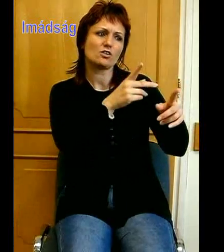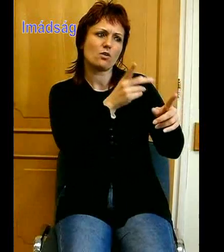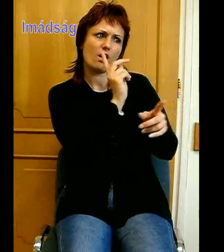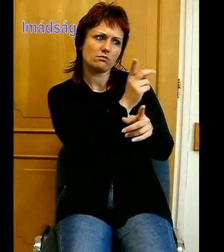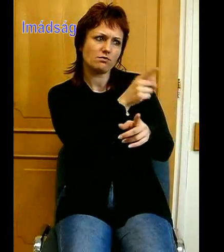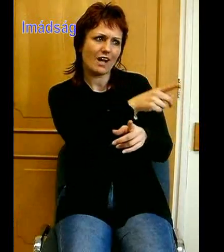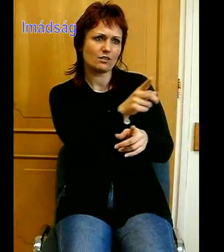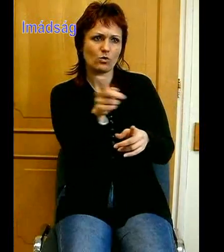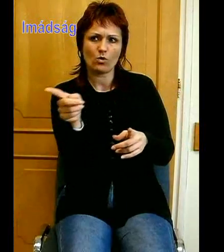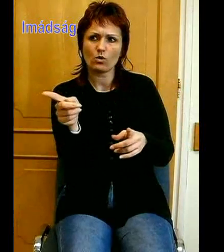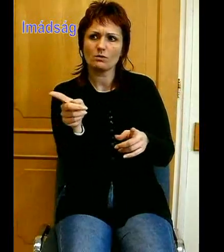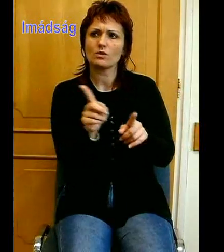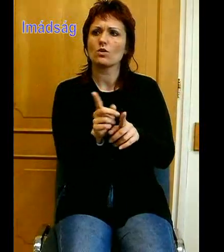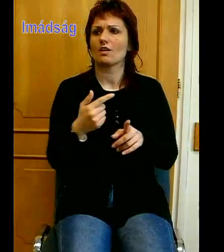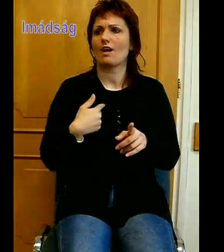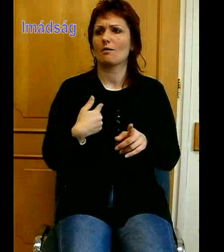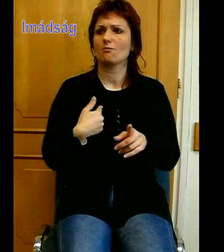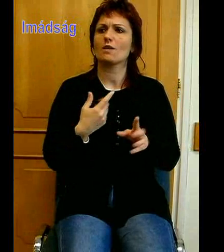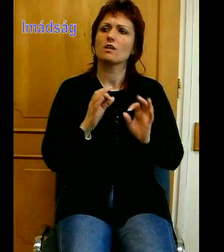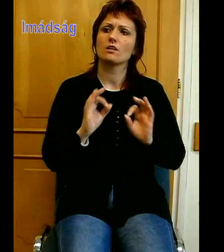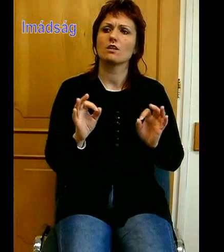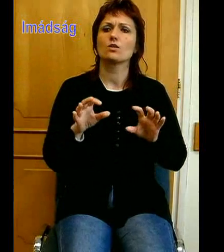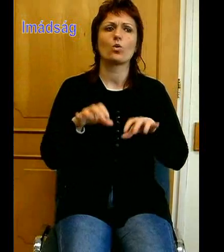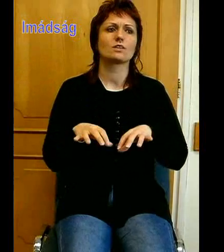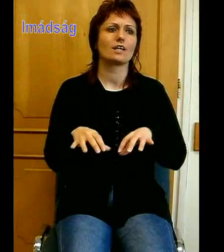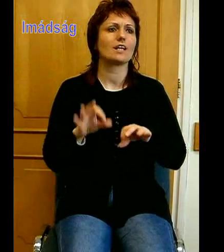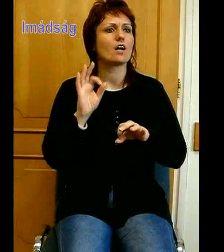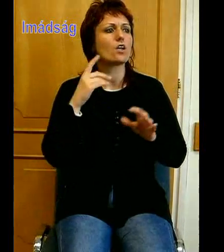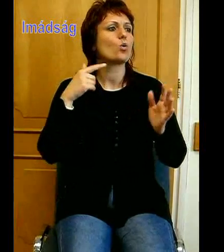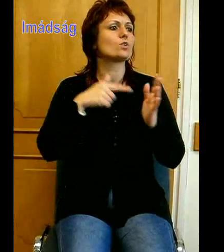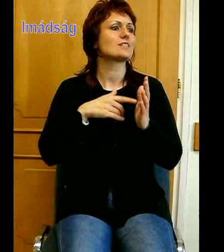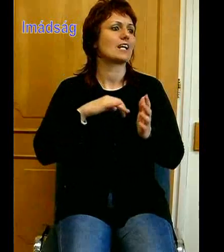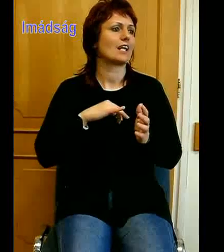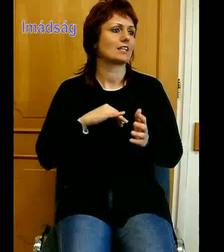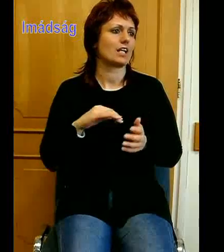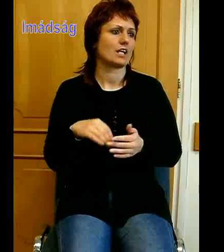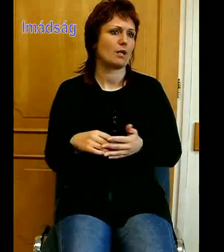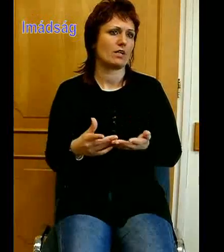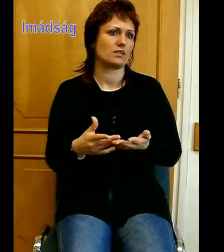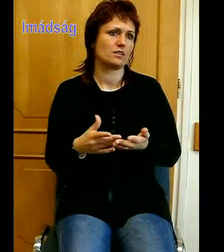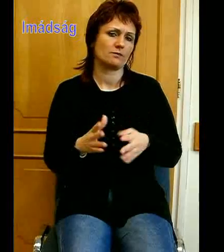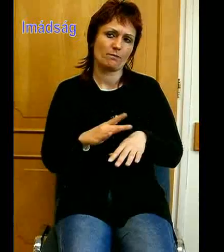tennénk a jó célok érdekében. Könnyelülj ajtunk és gyógyíts ki minket ebből.